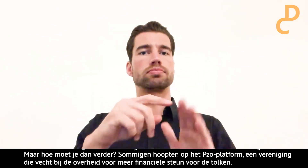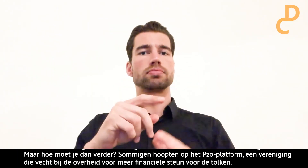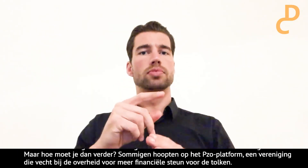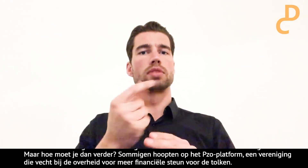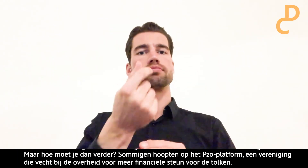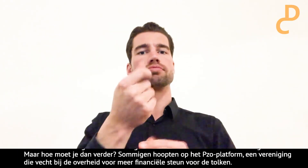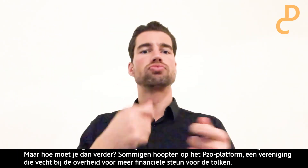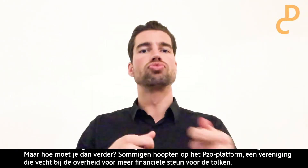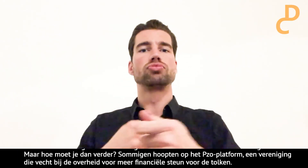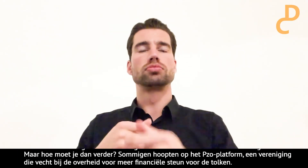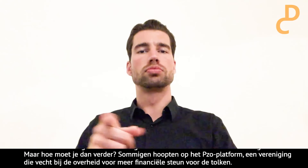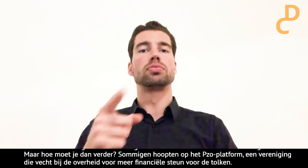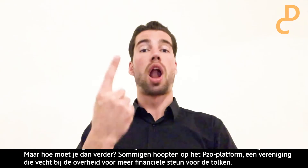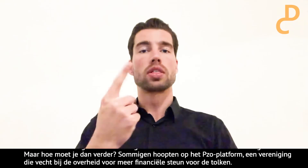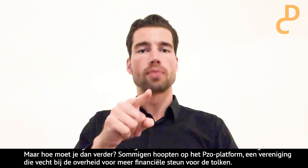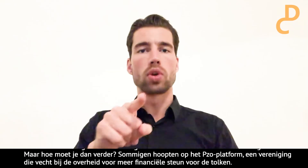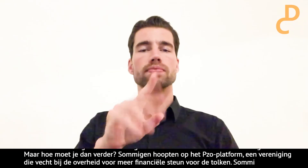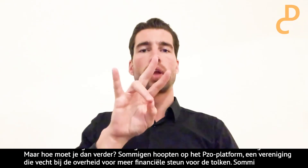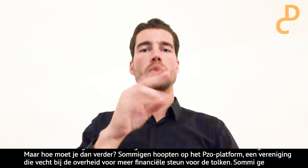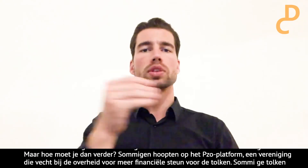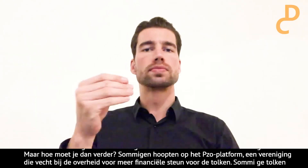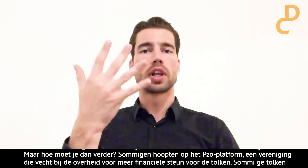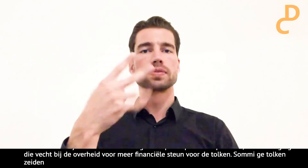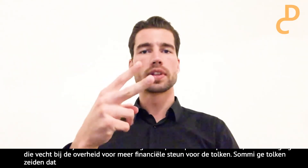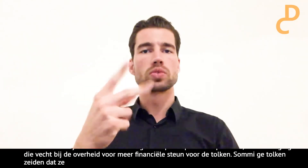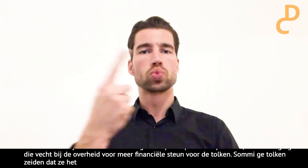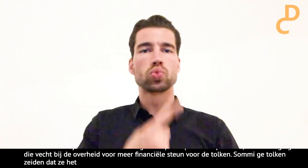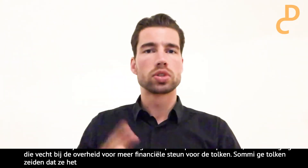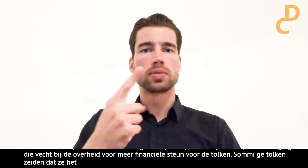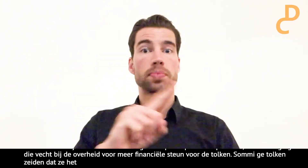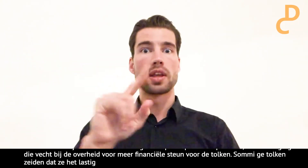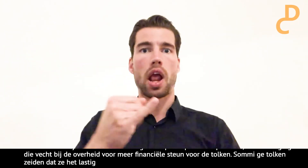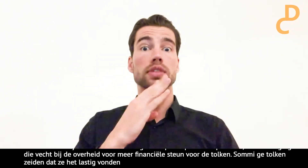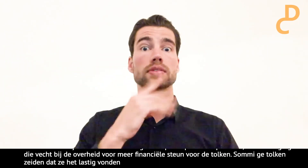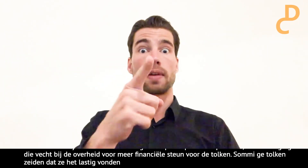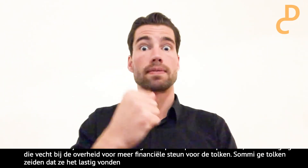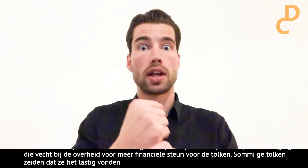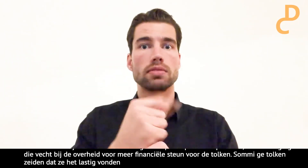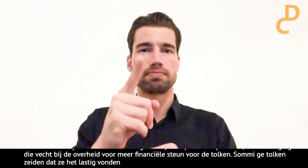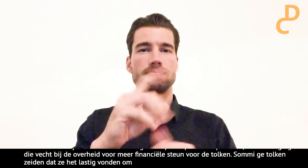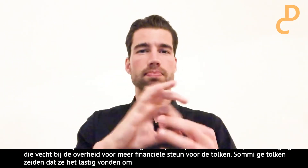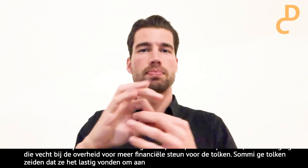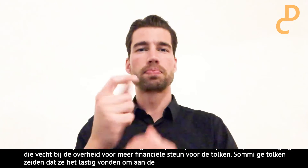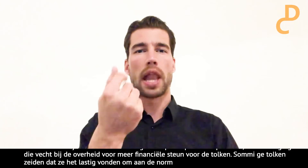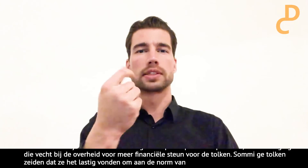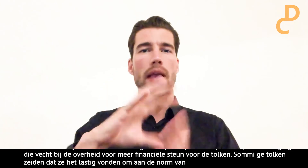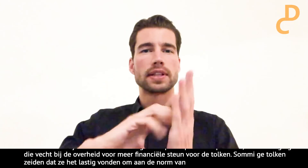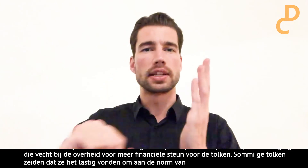om aan de norm van 1225 uur te komen.